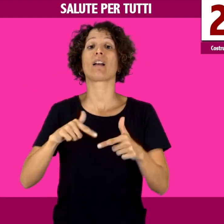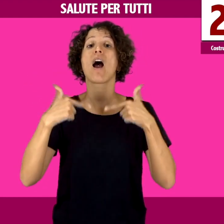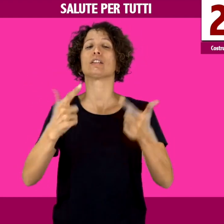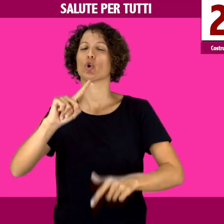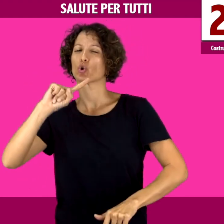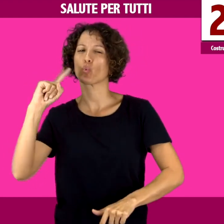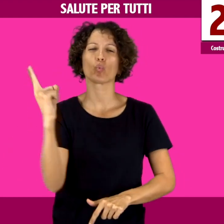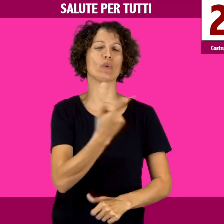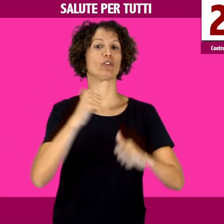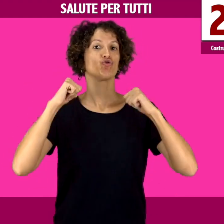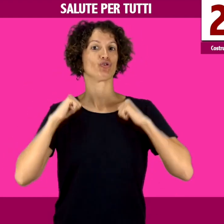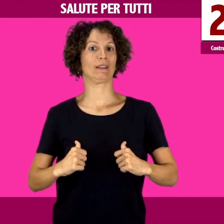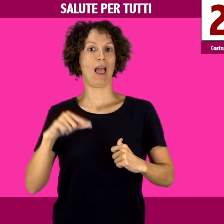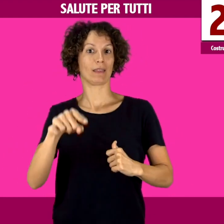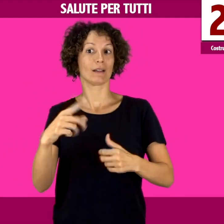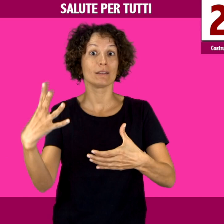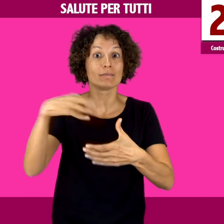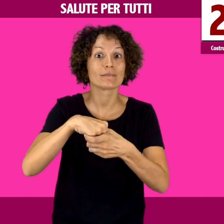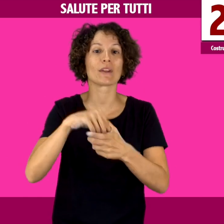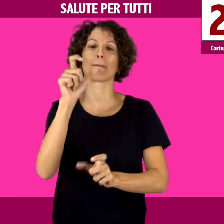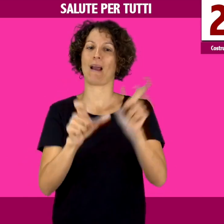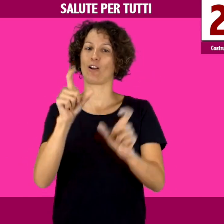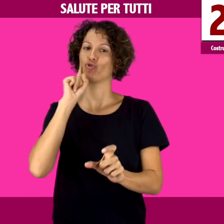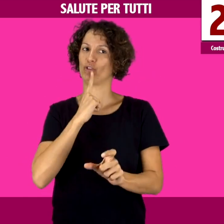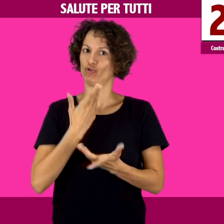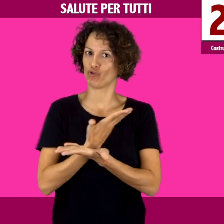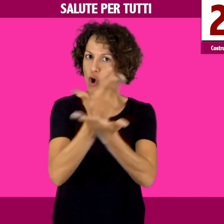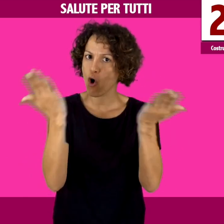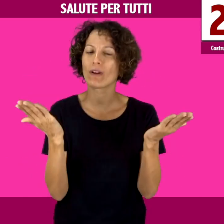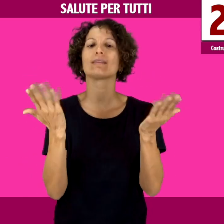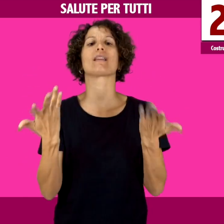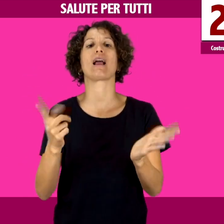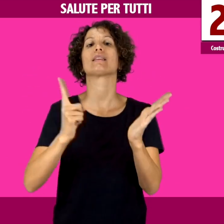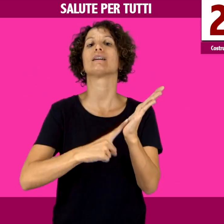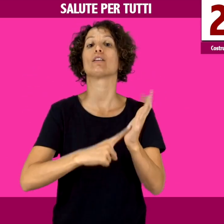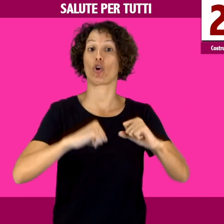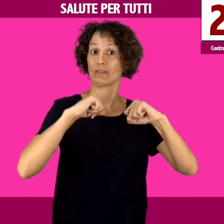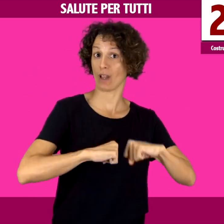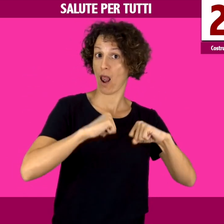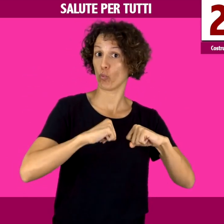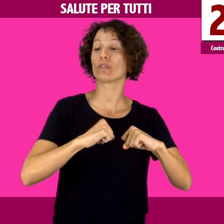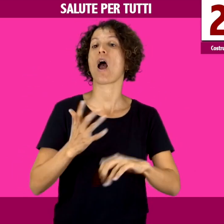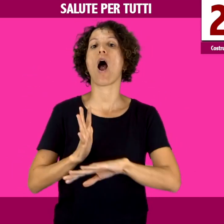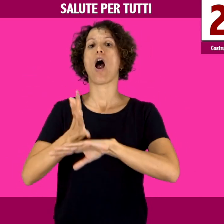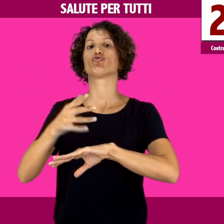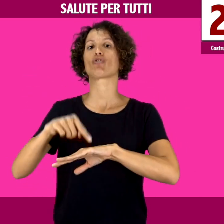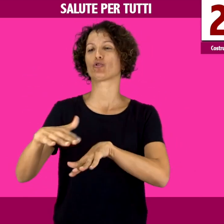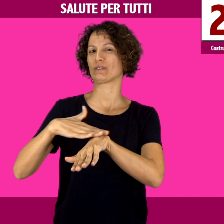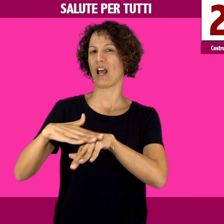Noi continueremo a fare la nostra parte, ma è lo Stato che ha la responsabilità di garantire a tutti i suoi cittadini, comprese le